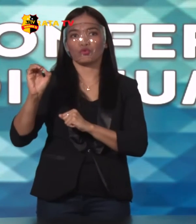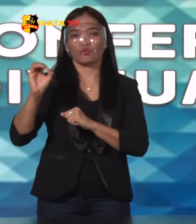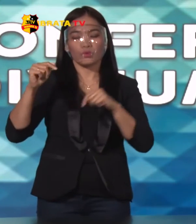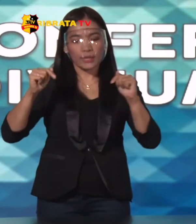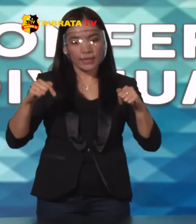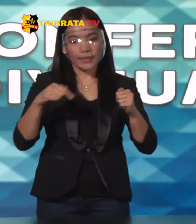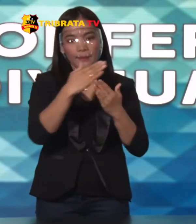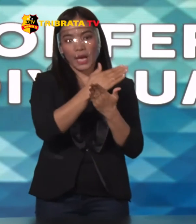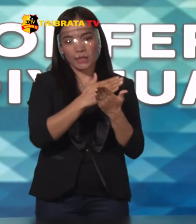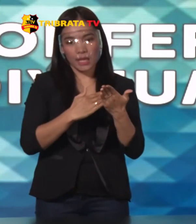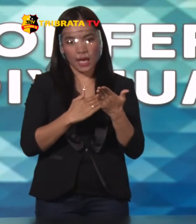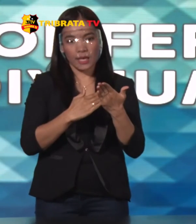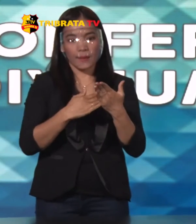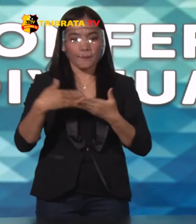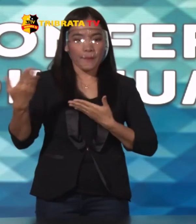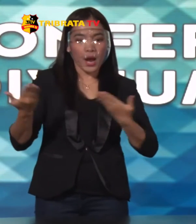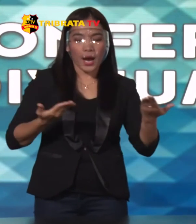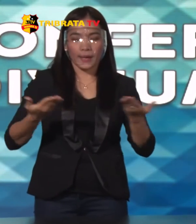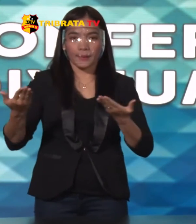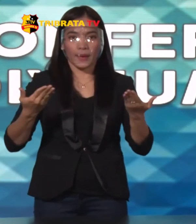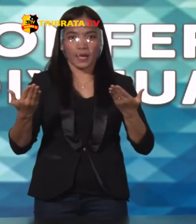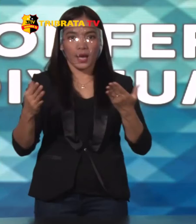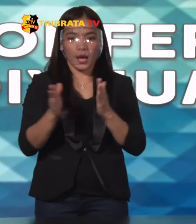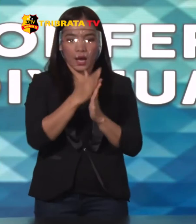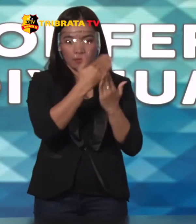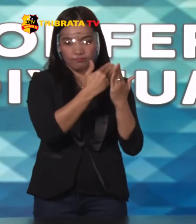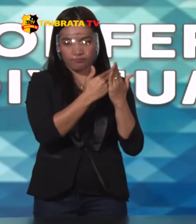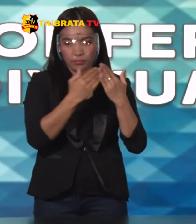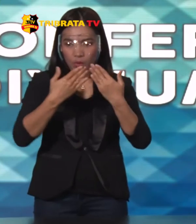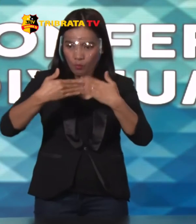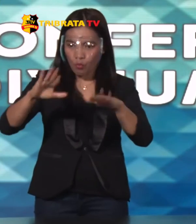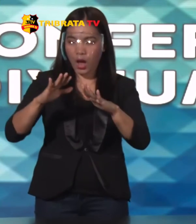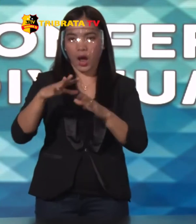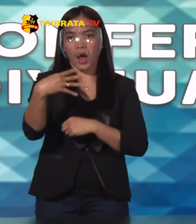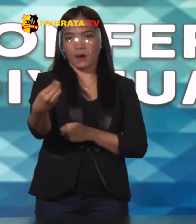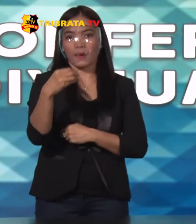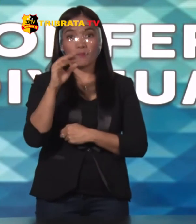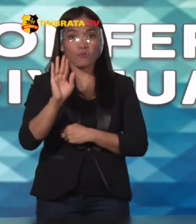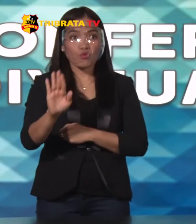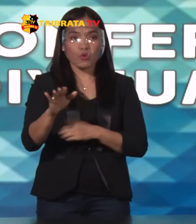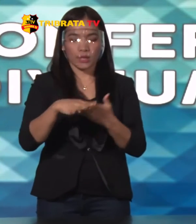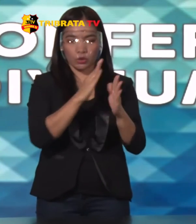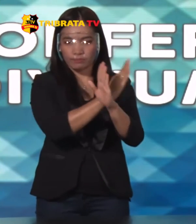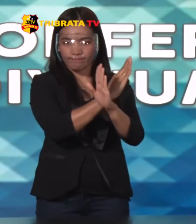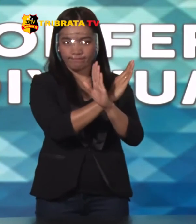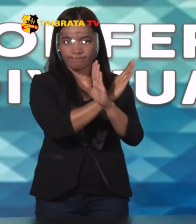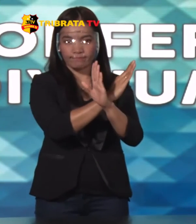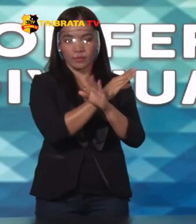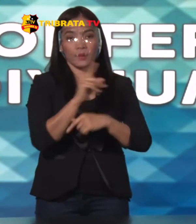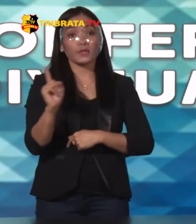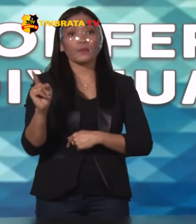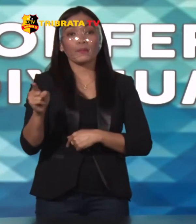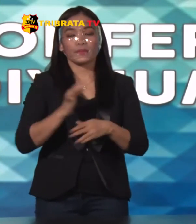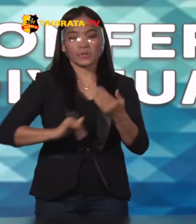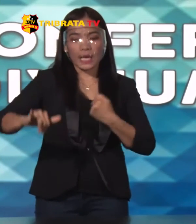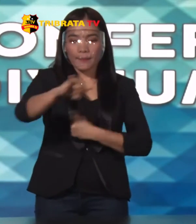menjadi bagian Bagaimana Aktivitas mudik Dapat dicegah Dalam rangka Sama